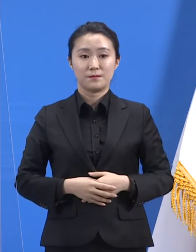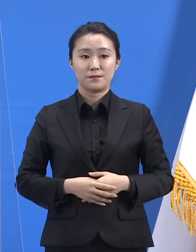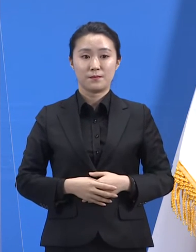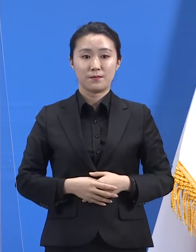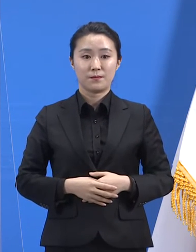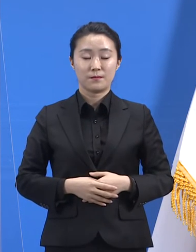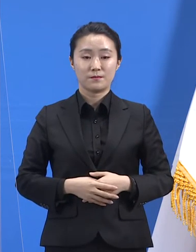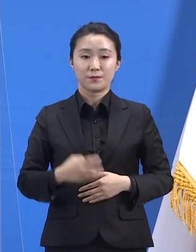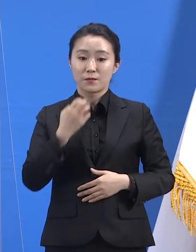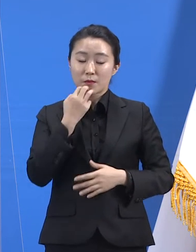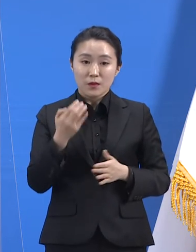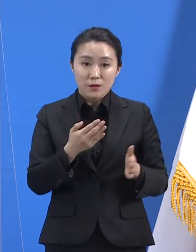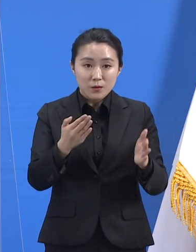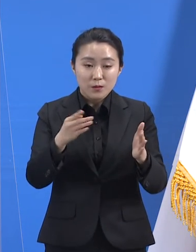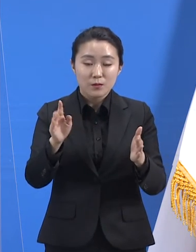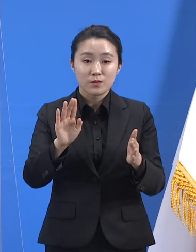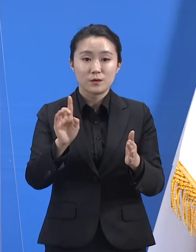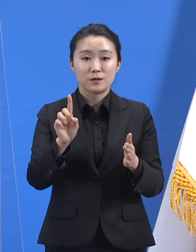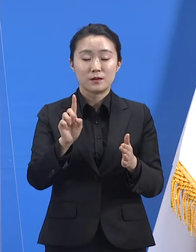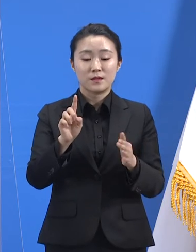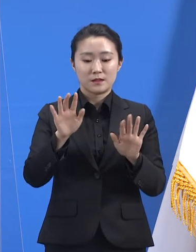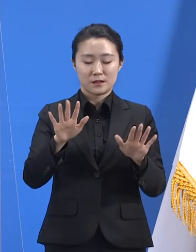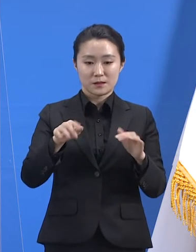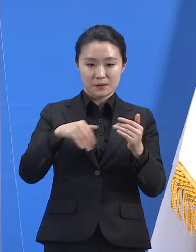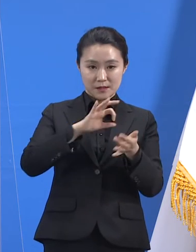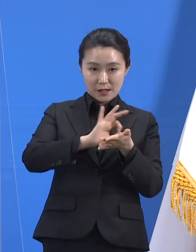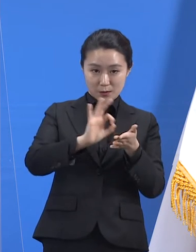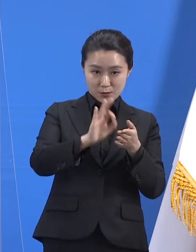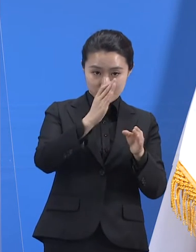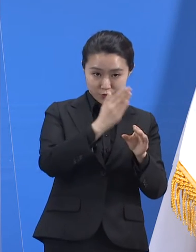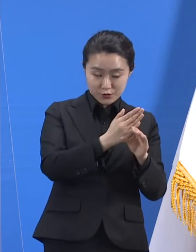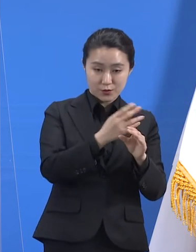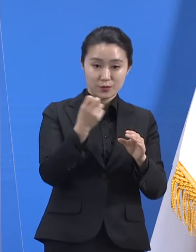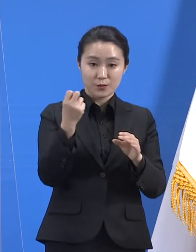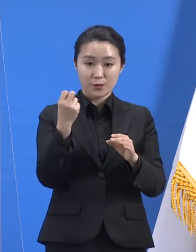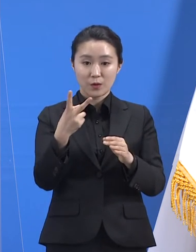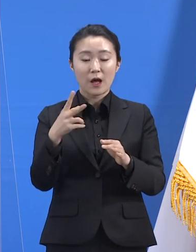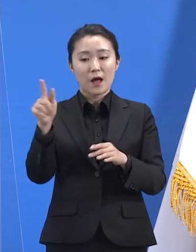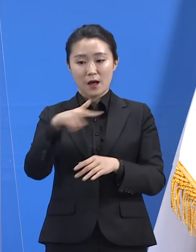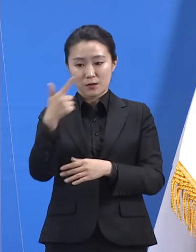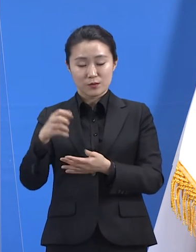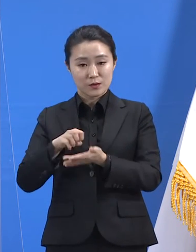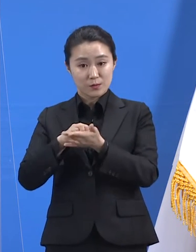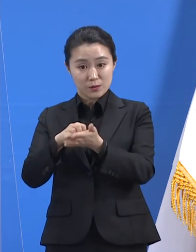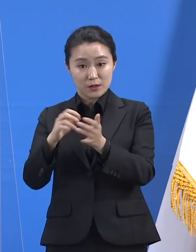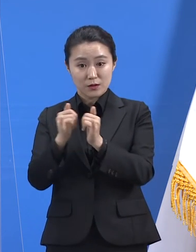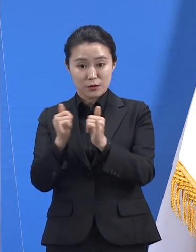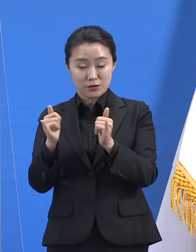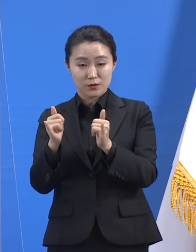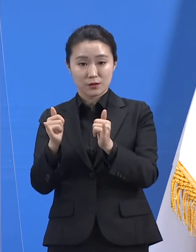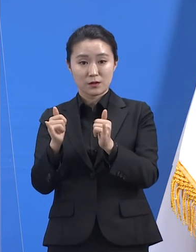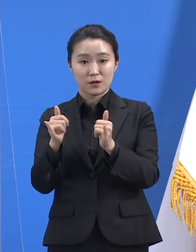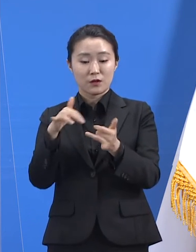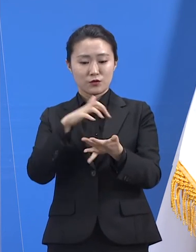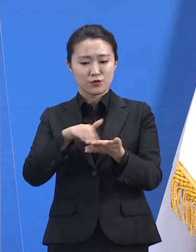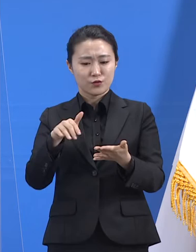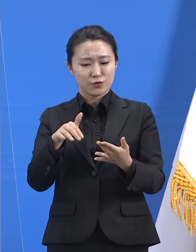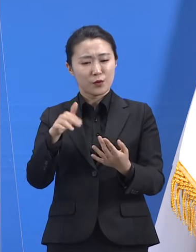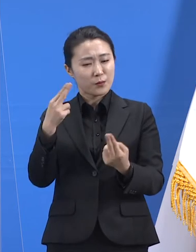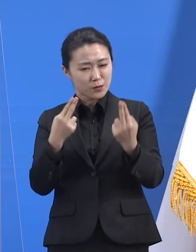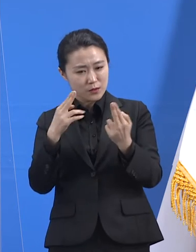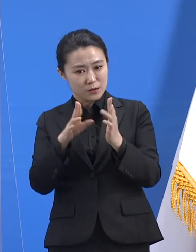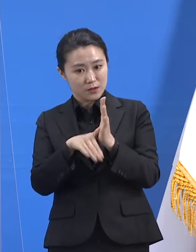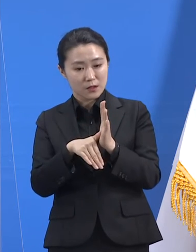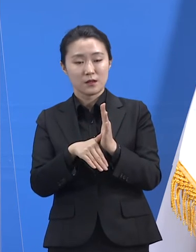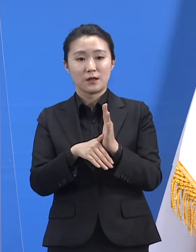도는 가동률과 하루 입소자 수를 감안하여 금일 4월 27일 안성시 소재 한국표준협회